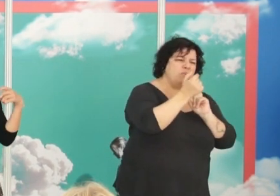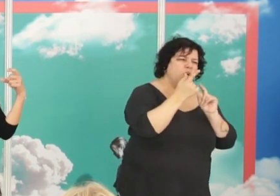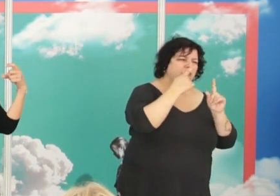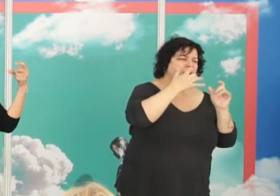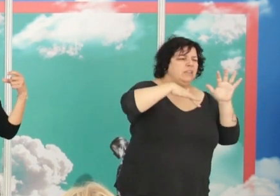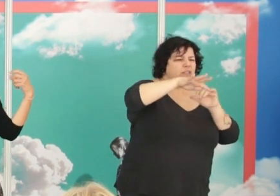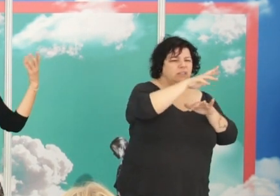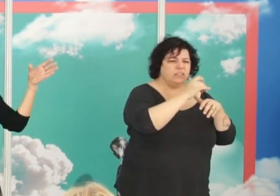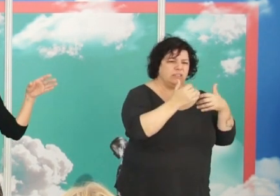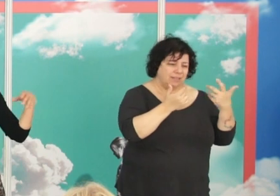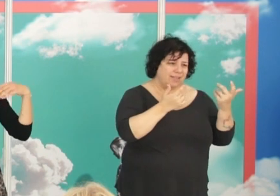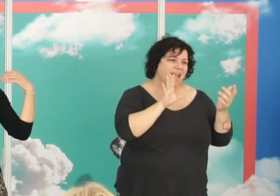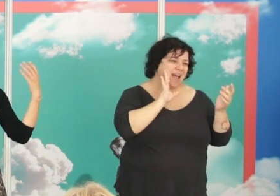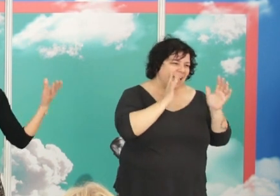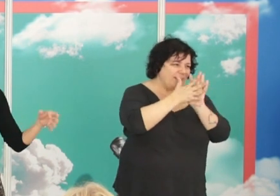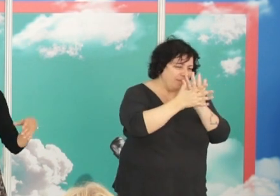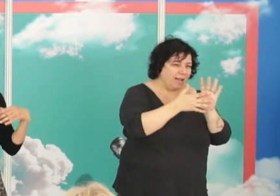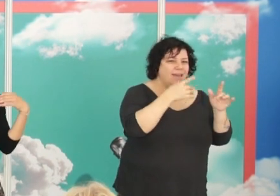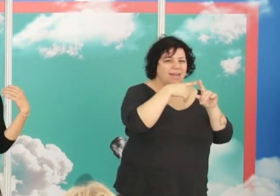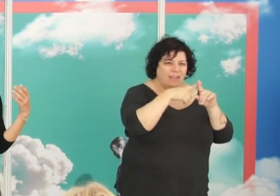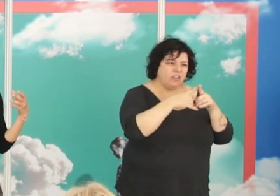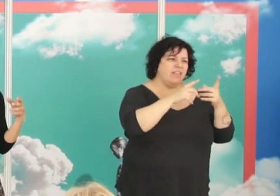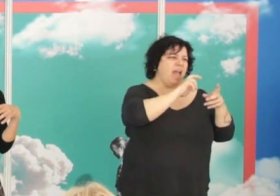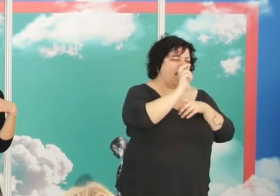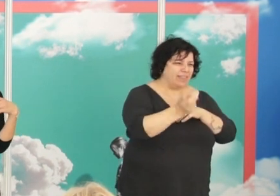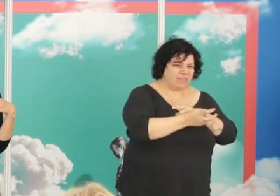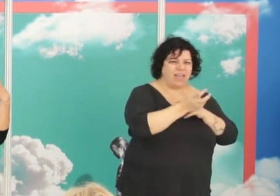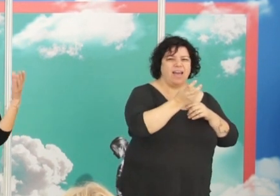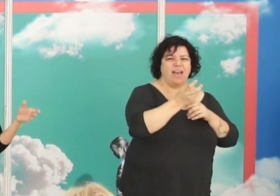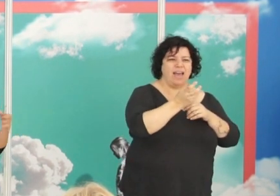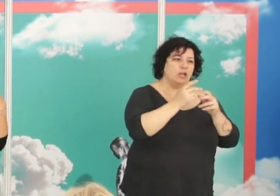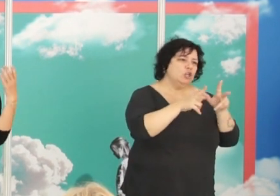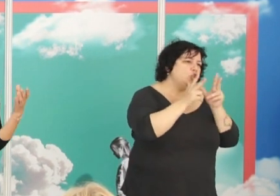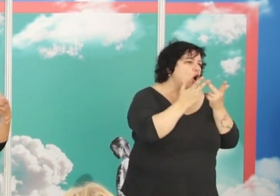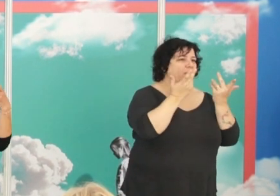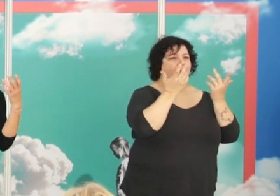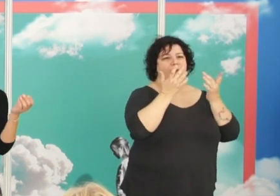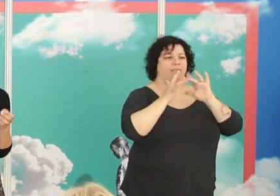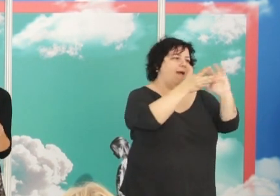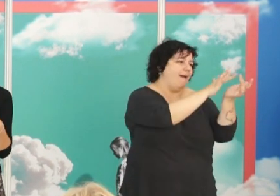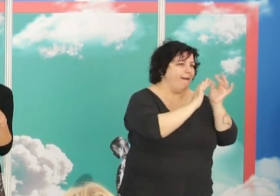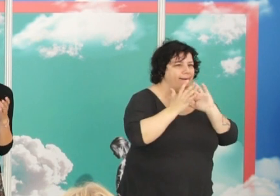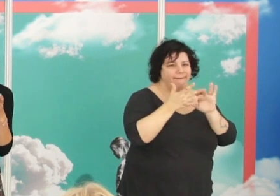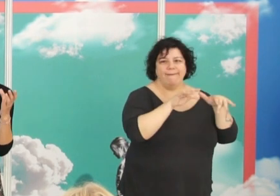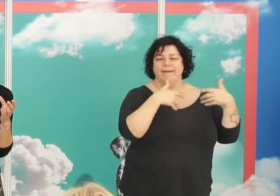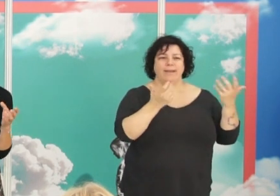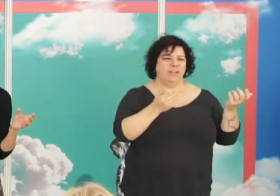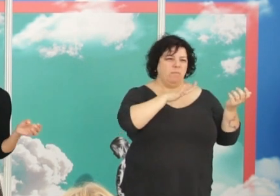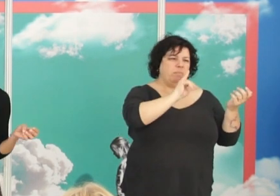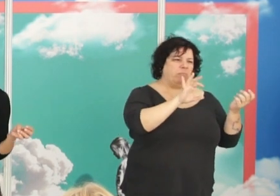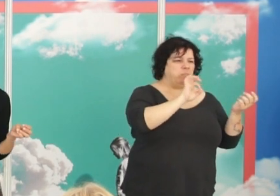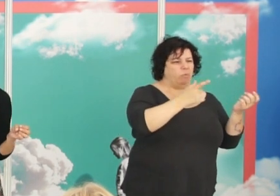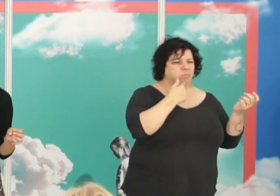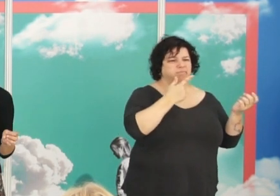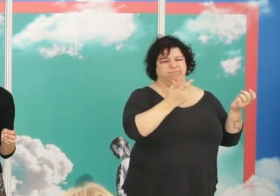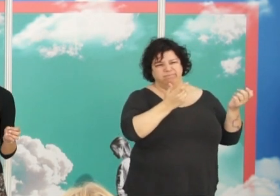todo esto les había contado la cantidad de actividad social que tenían tenían que recibir Pío se cansa un